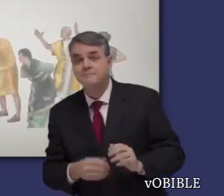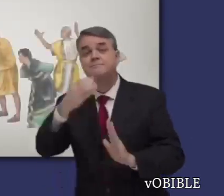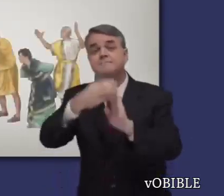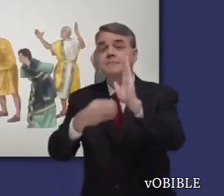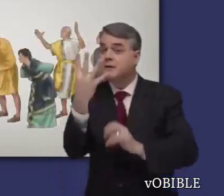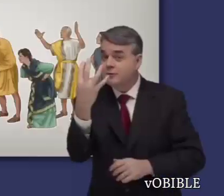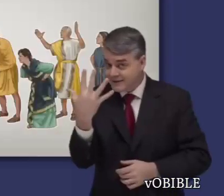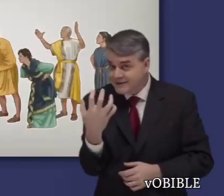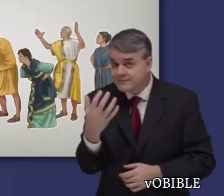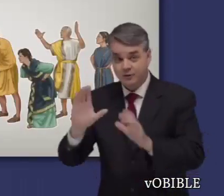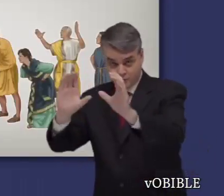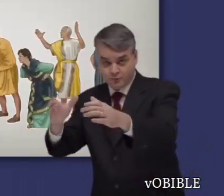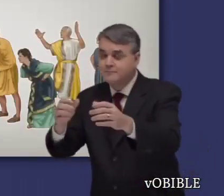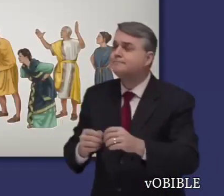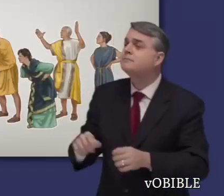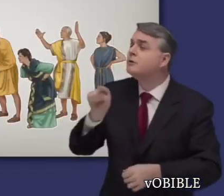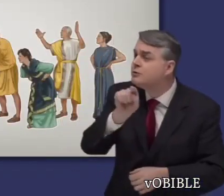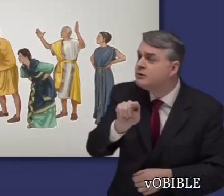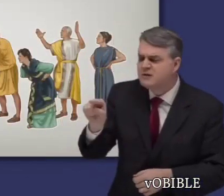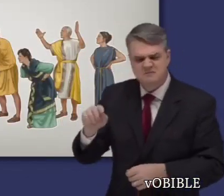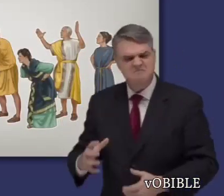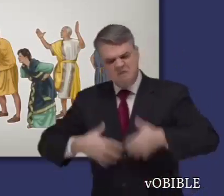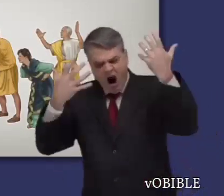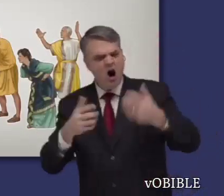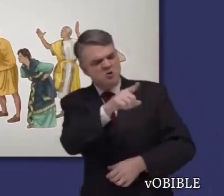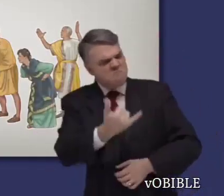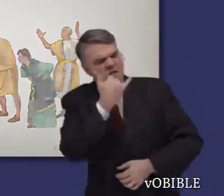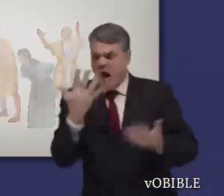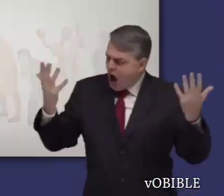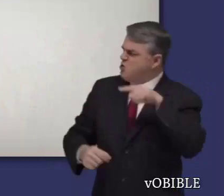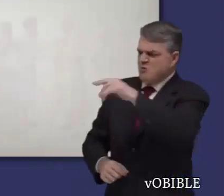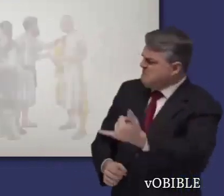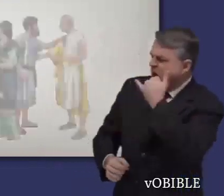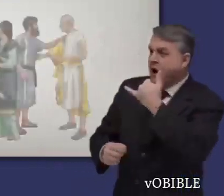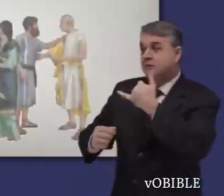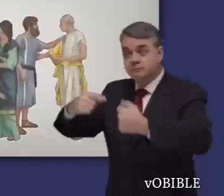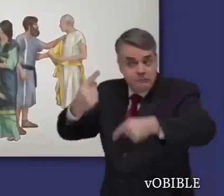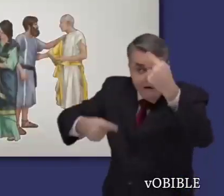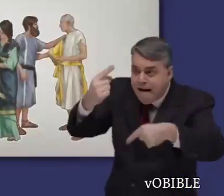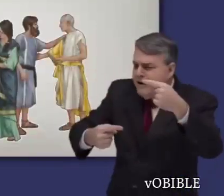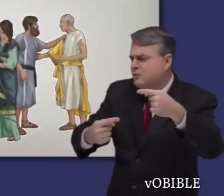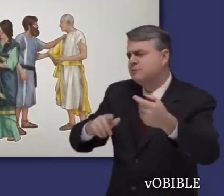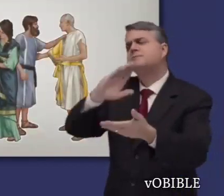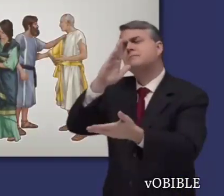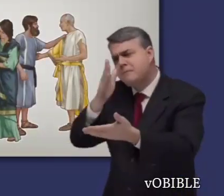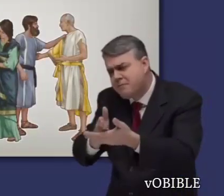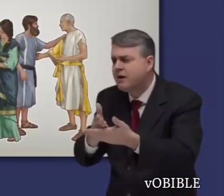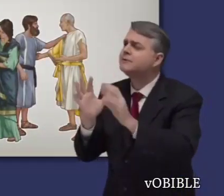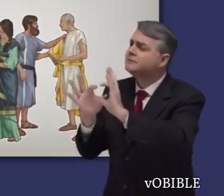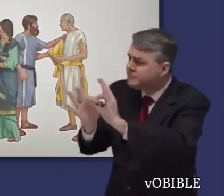En los capítulos 14 y 15, el apóstol les aconseja que, en lugar de juzgarse unos a otros, ayuden a los que son débiles.